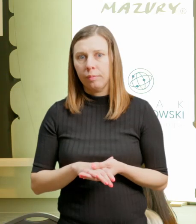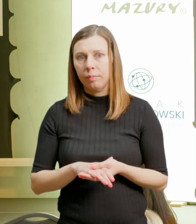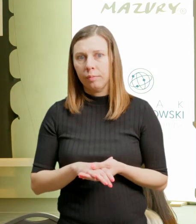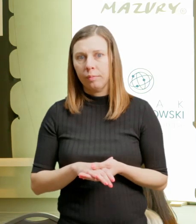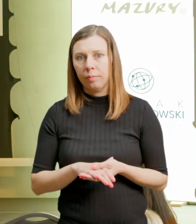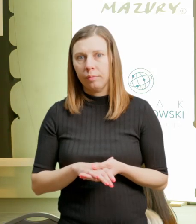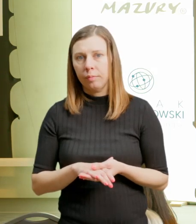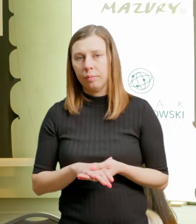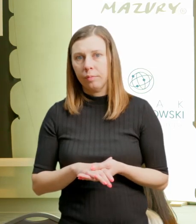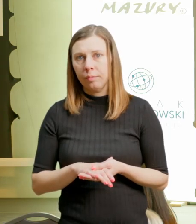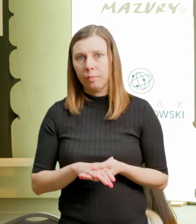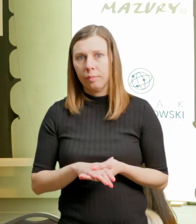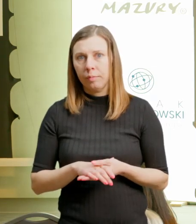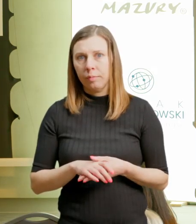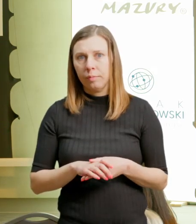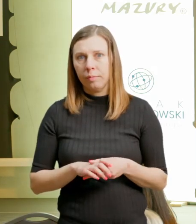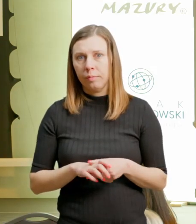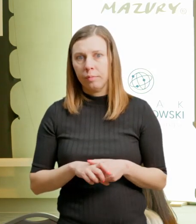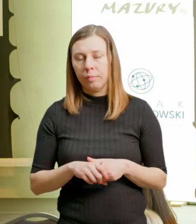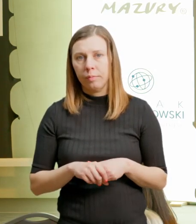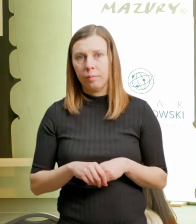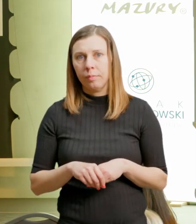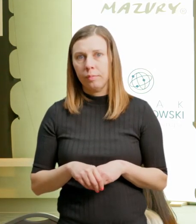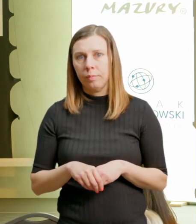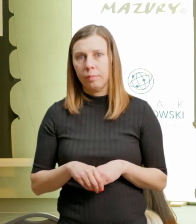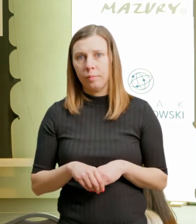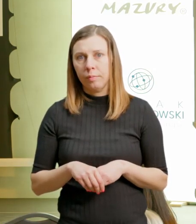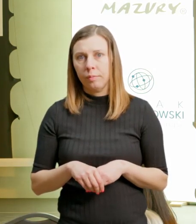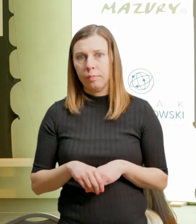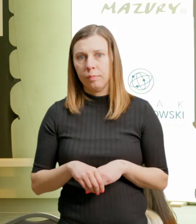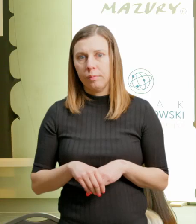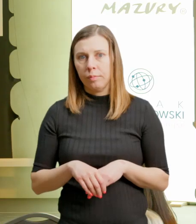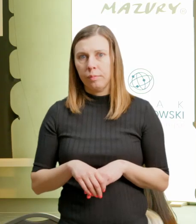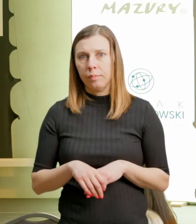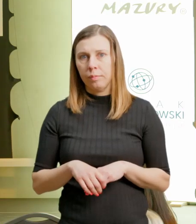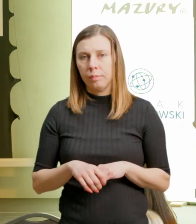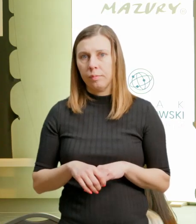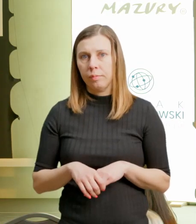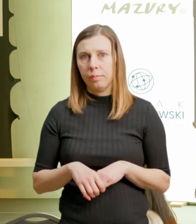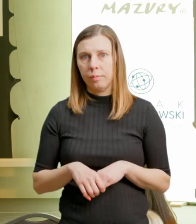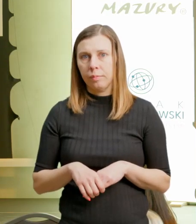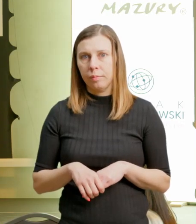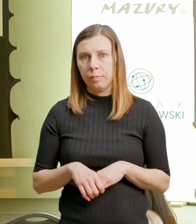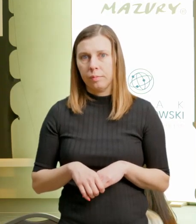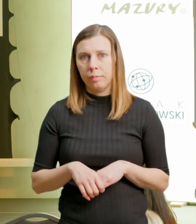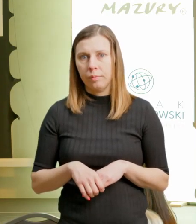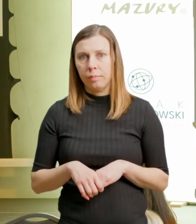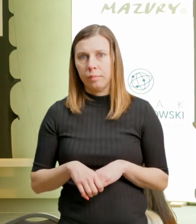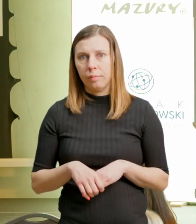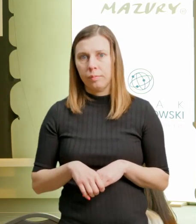pokoleniom i też korzystają właśnie z tych doświadczeń, które są przekazywane w ramach właśnie takich